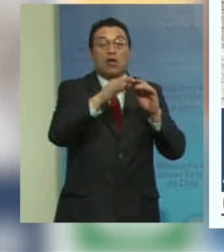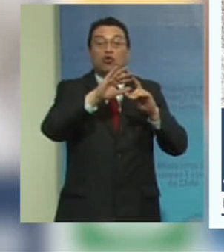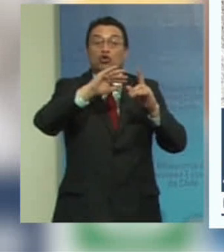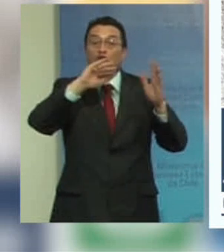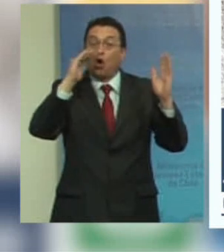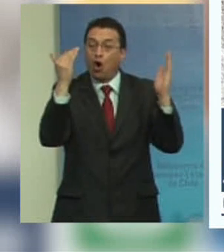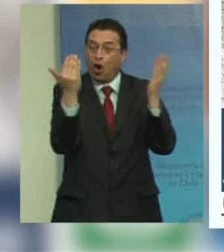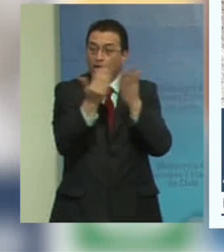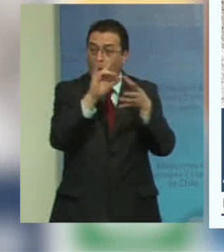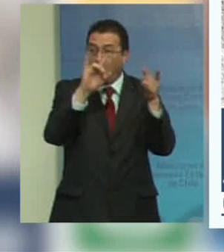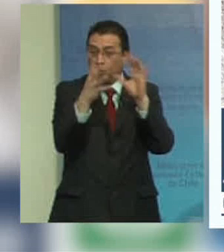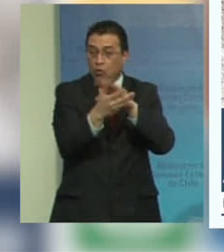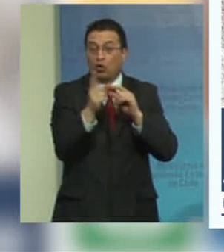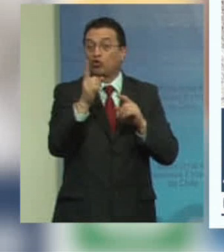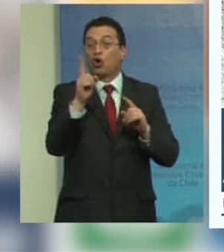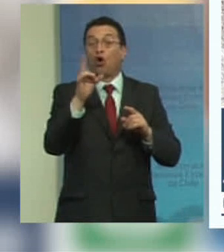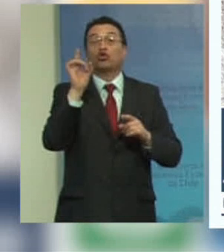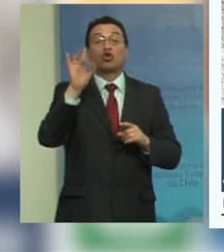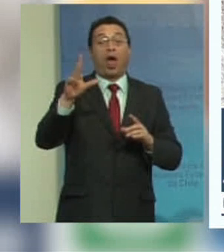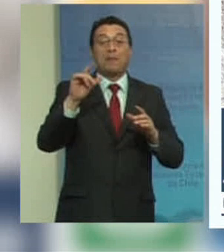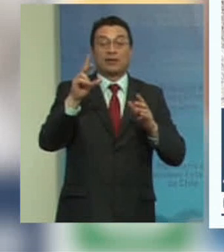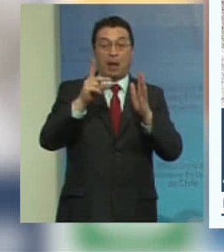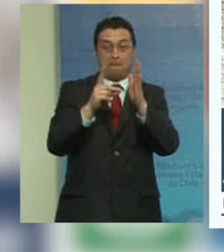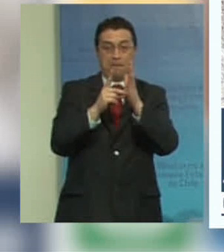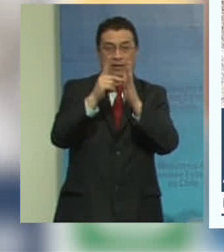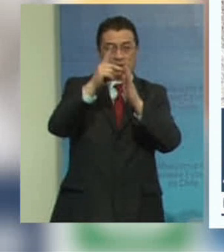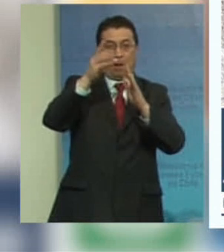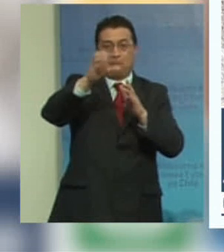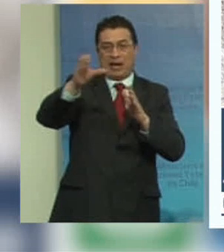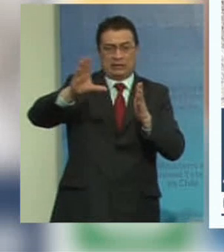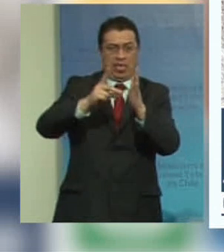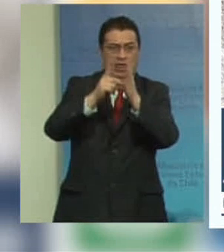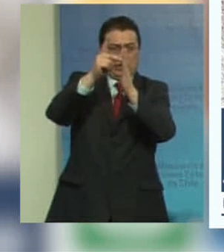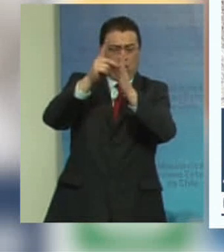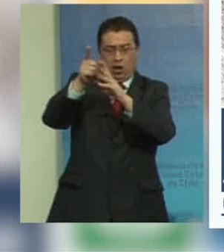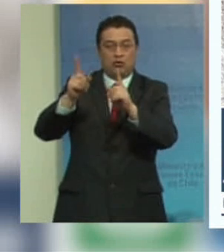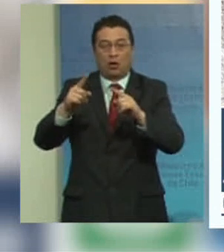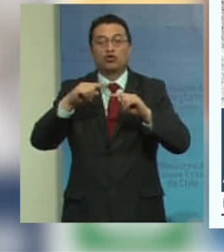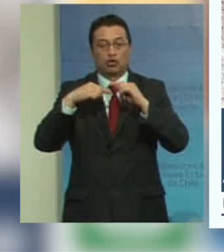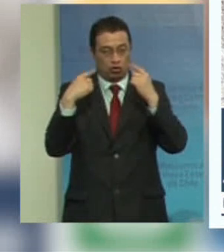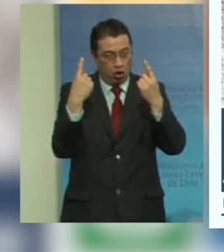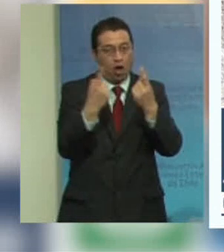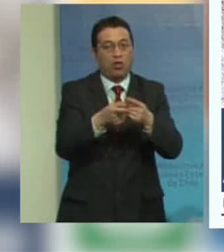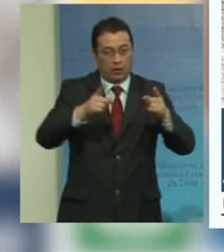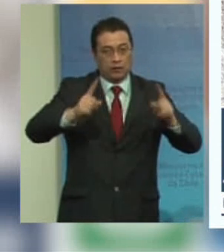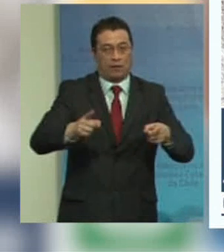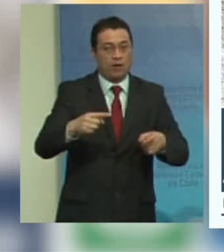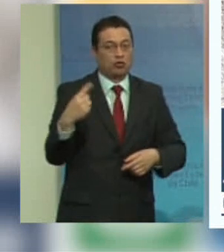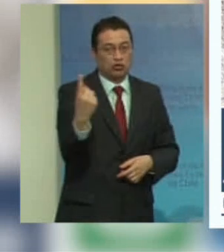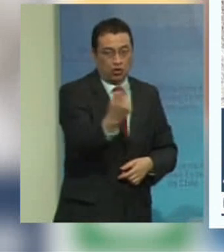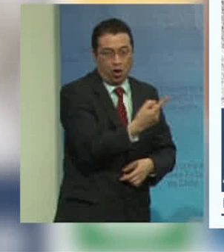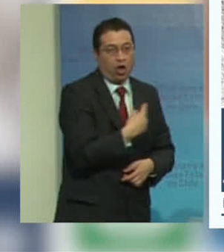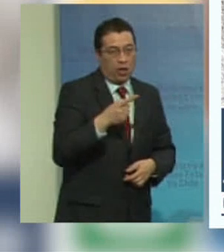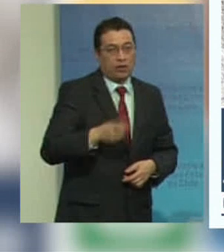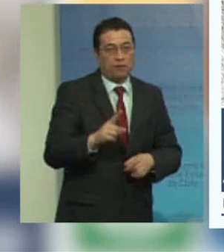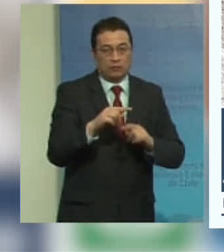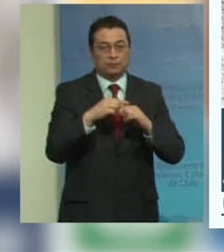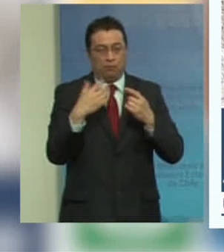y no solamente los países en vías de desarrollo todos tienen responsabilidades en cumplimiento de esas metas es mucho más